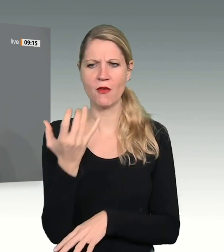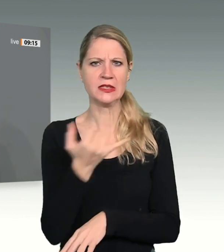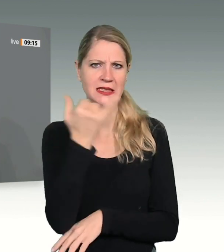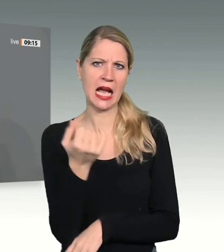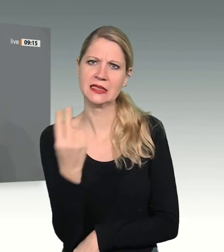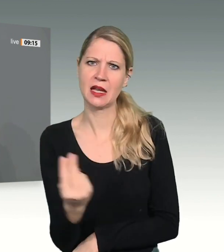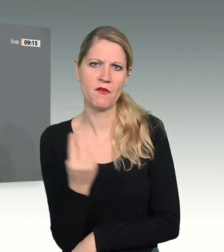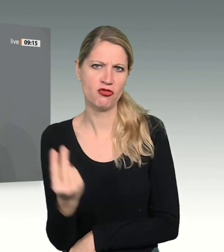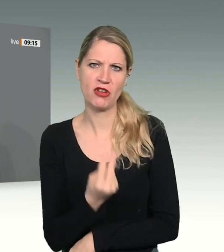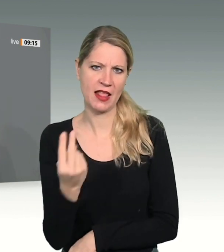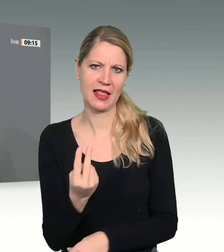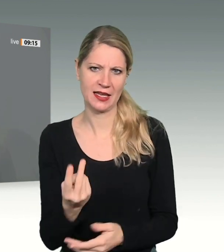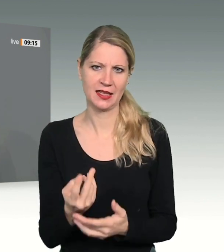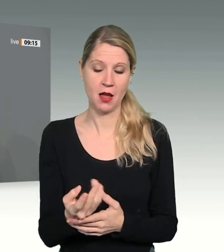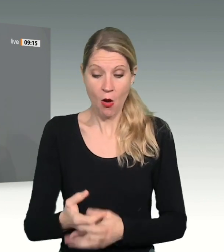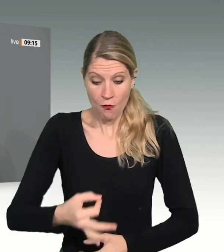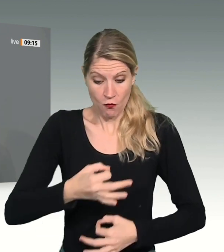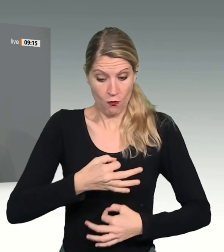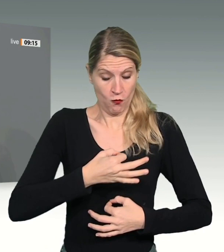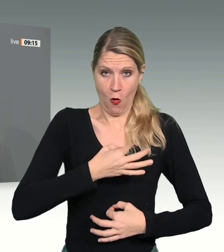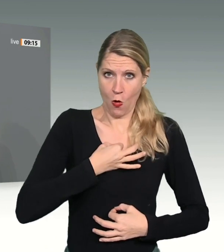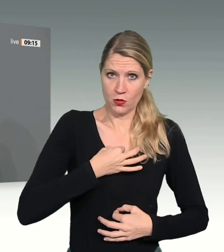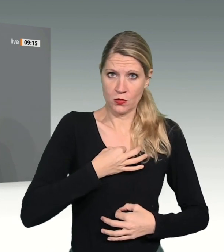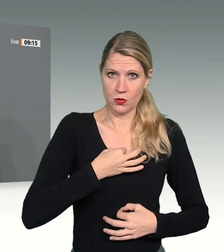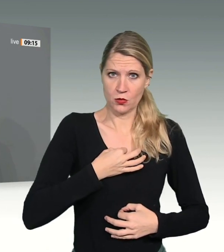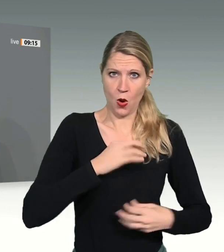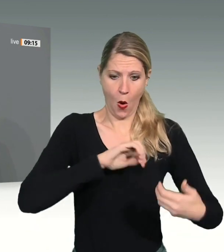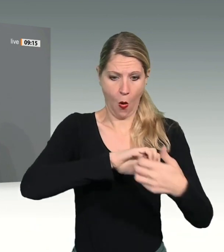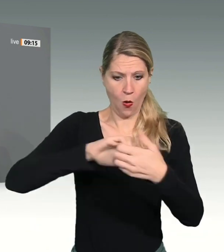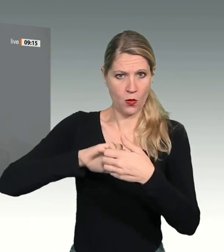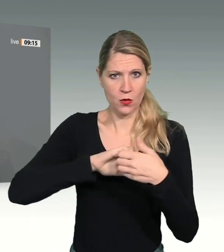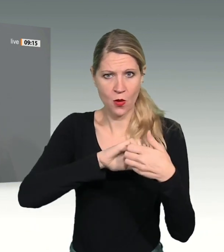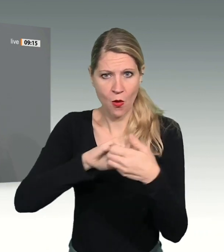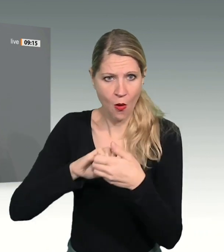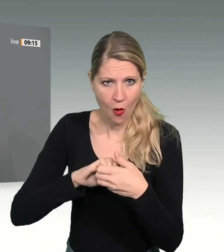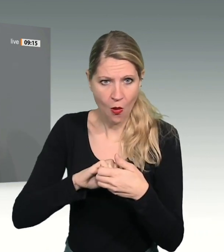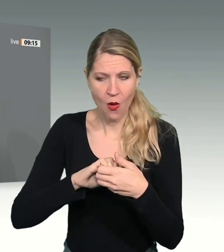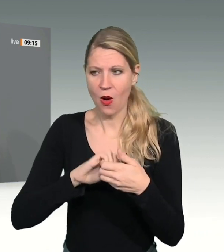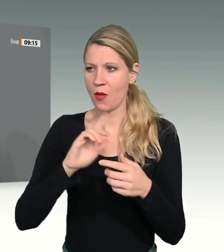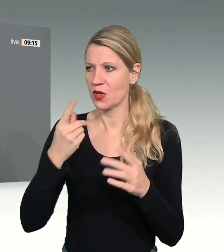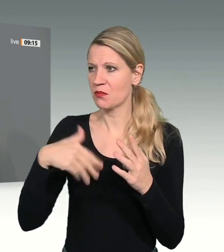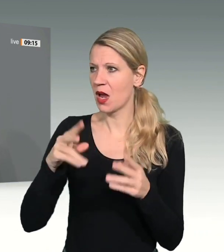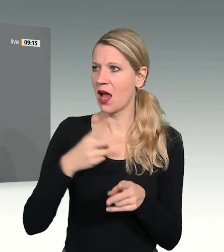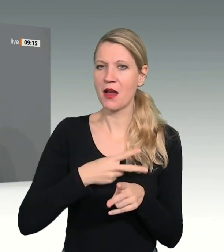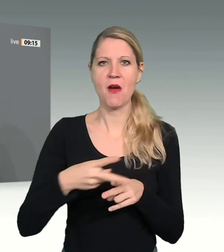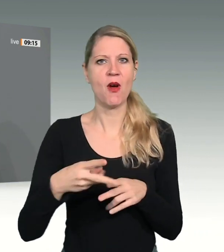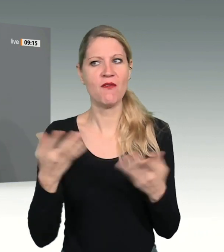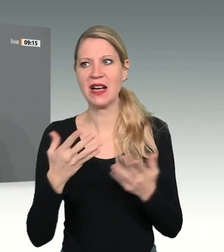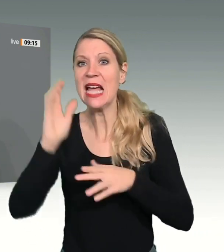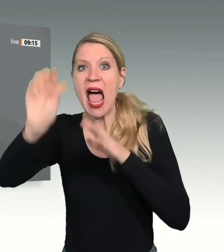Gewöhnungsbedürftig für uns in der Union war allerdings, dass erst mal seine Sozialdemokratin das Amt ausübte.